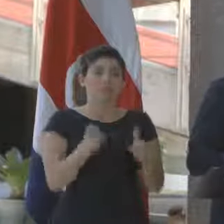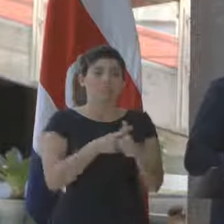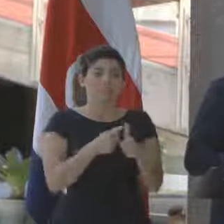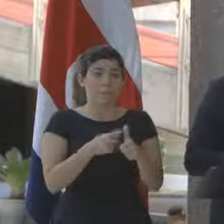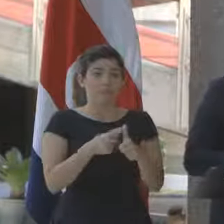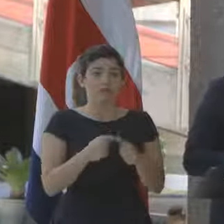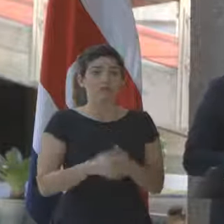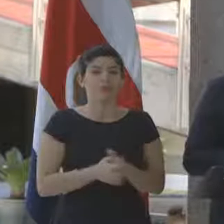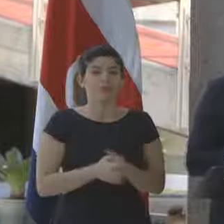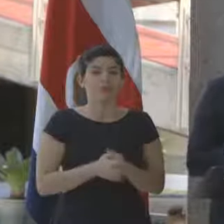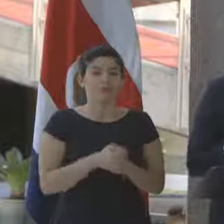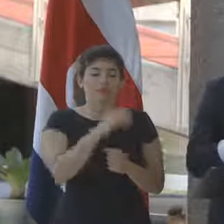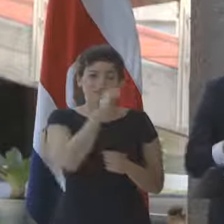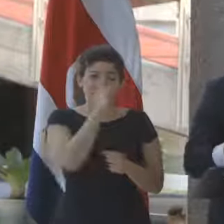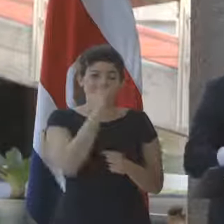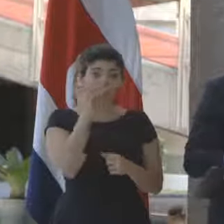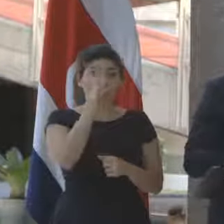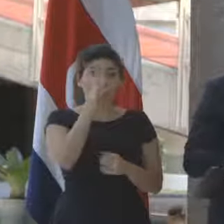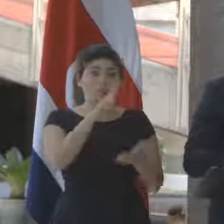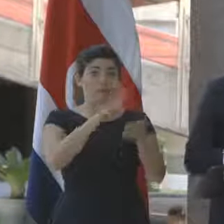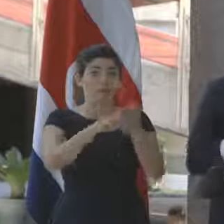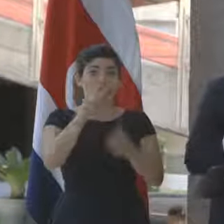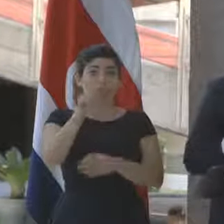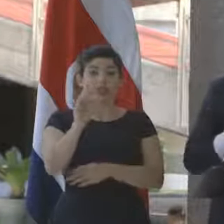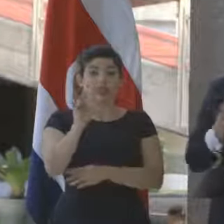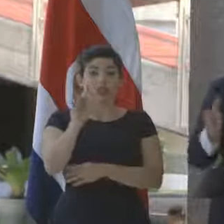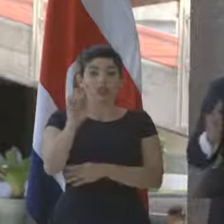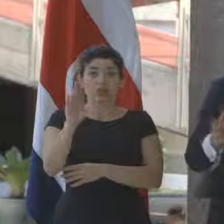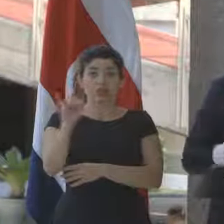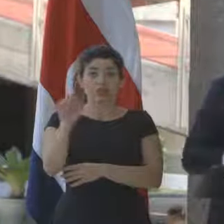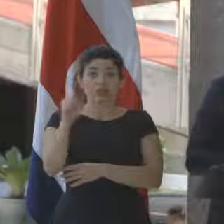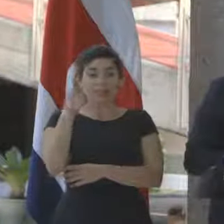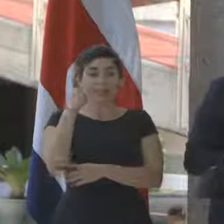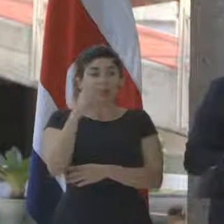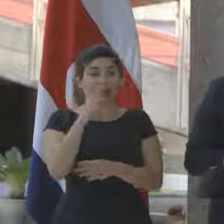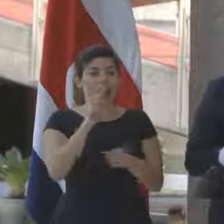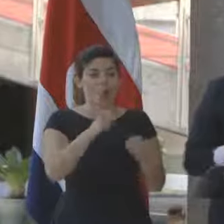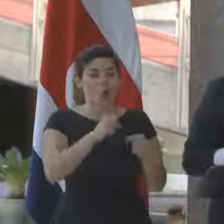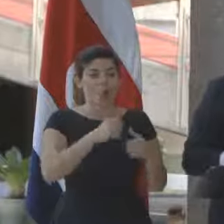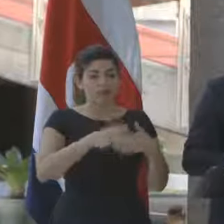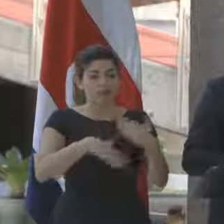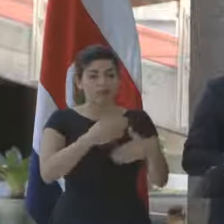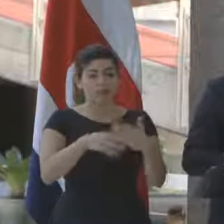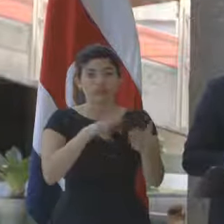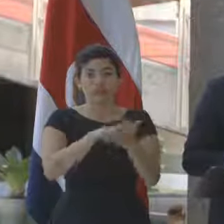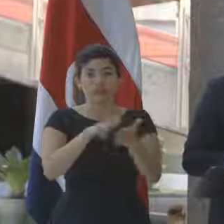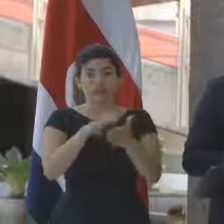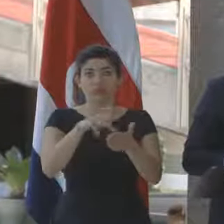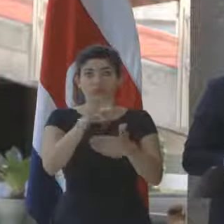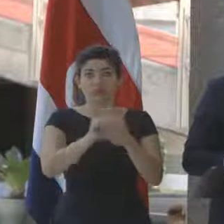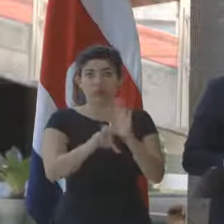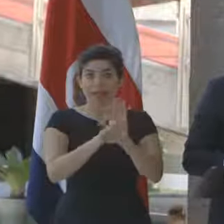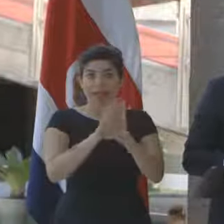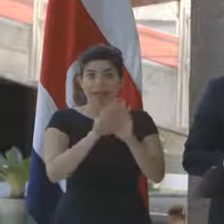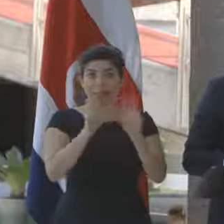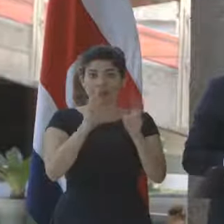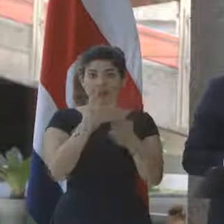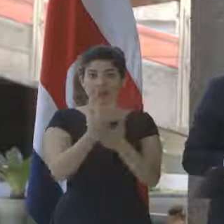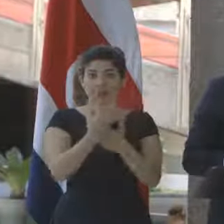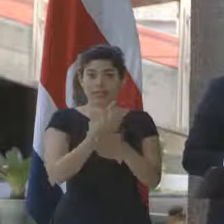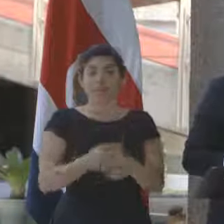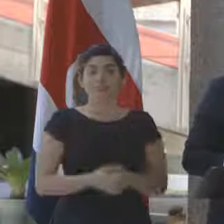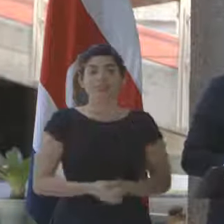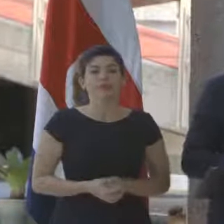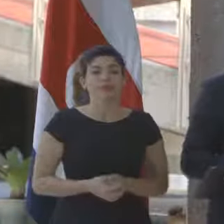instancia, aprobar el 208 bis para dar una vía de aprobación al proyecto de ley en materia fiscal.